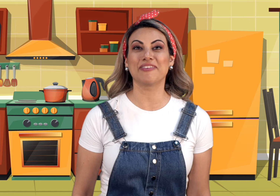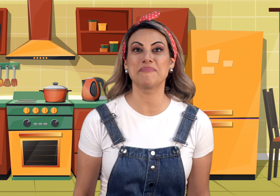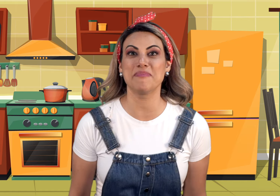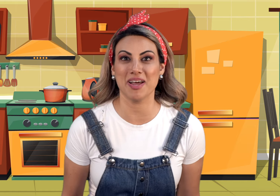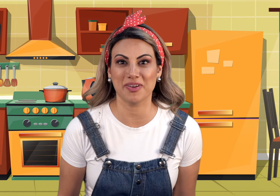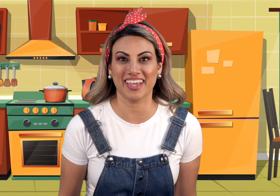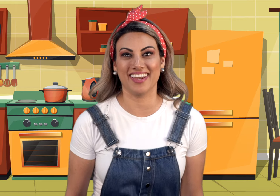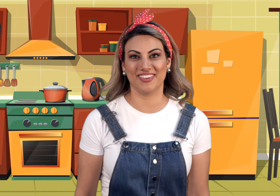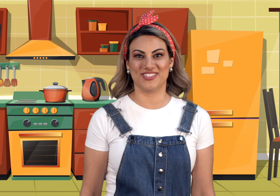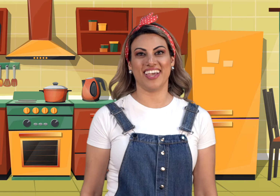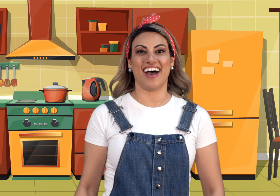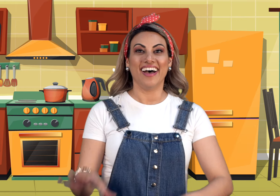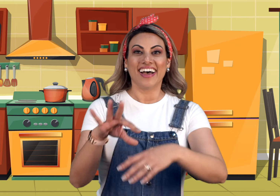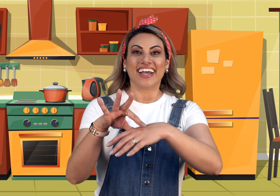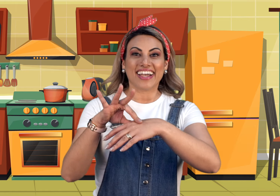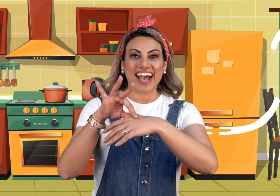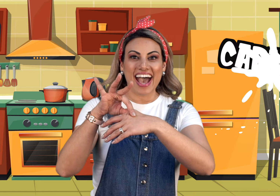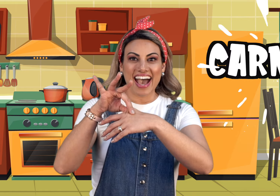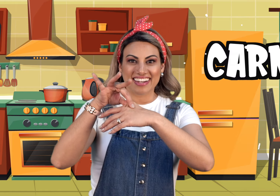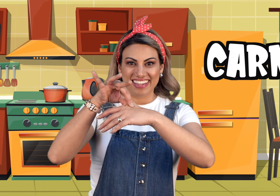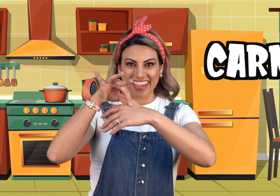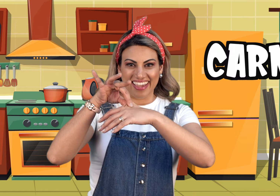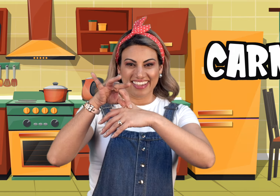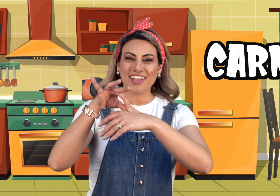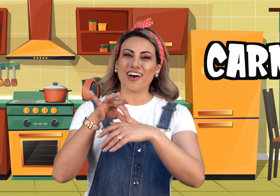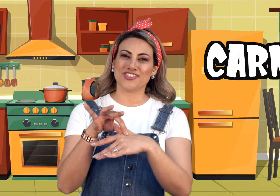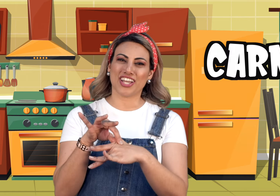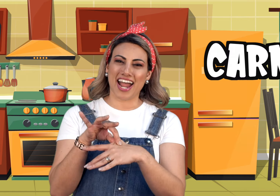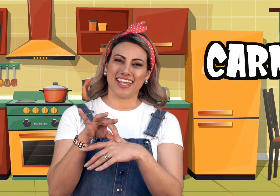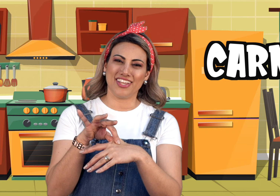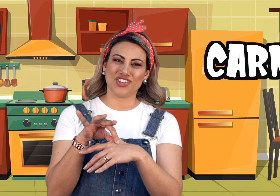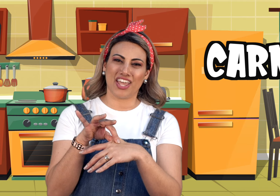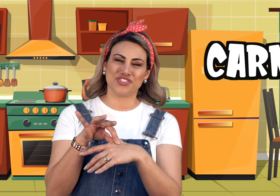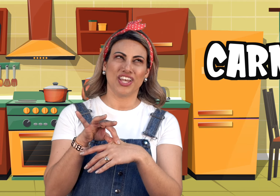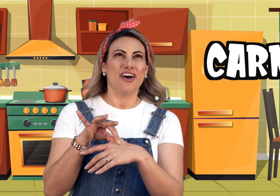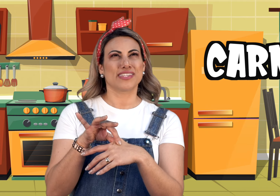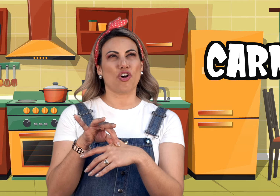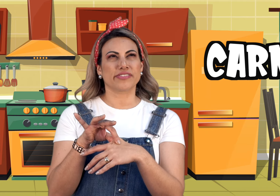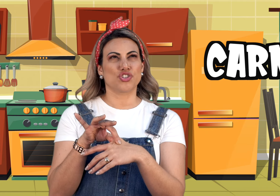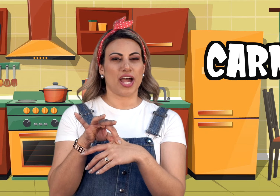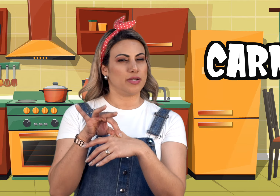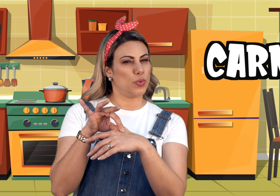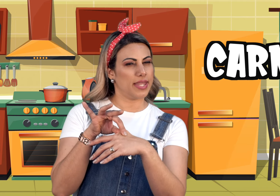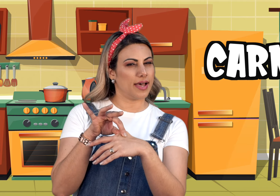Então, a primeira proteína do dia, carne. Quem gosta de carne aí, gente? Você gosta de carne moída?